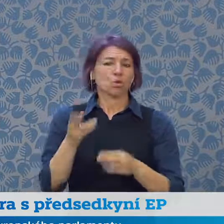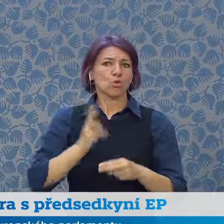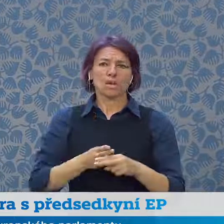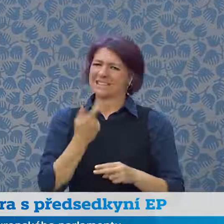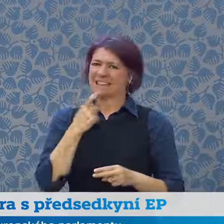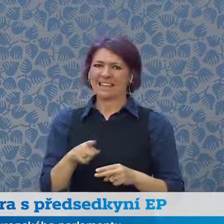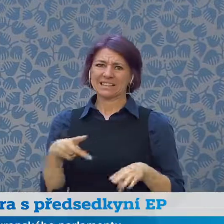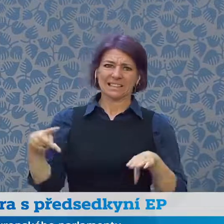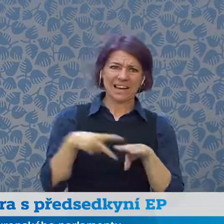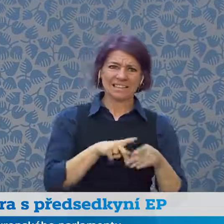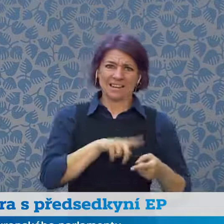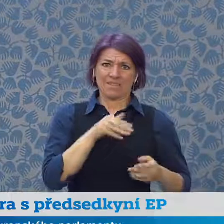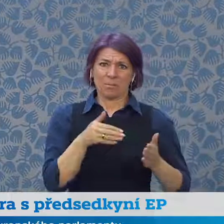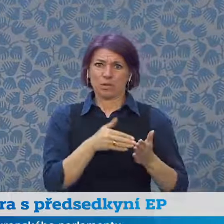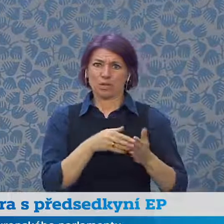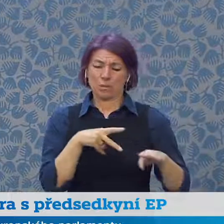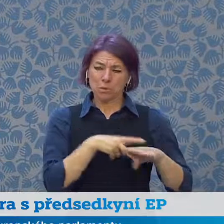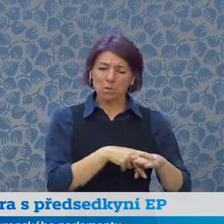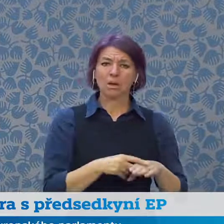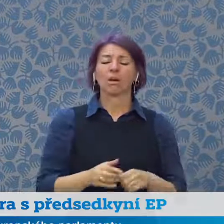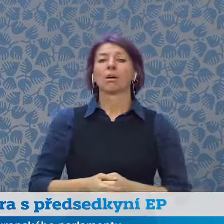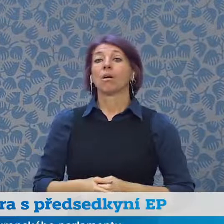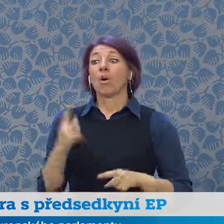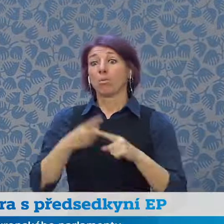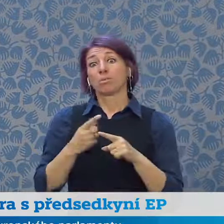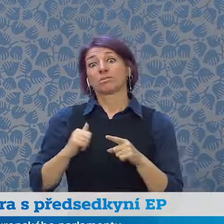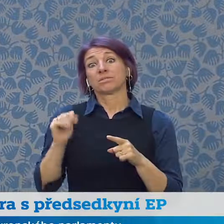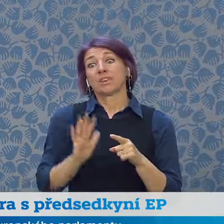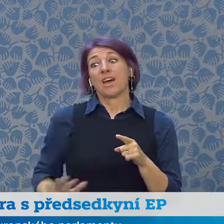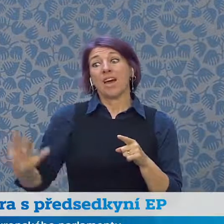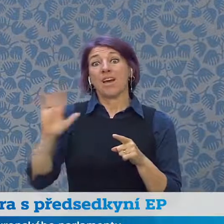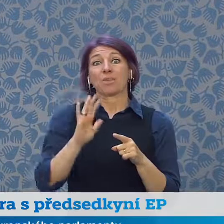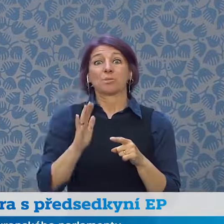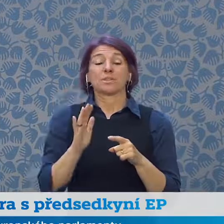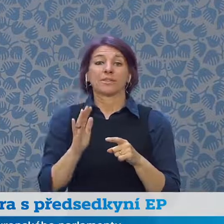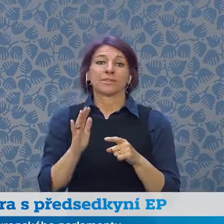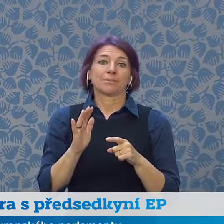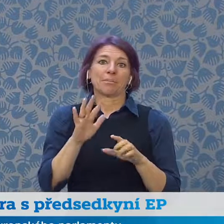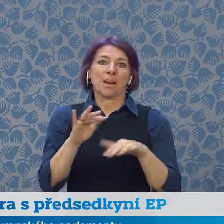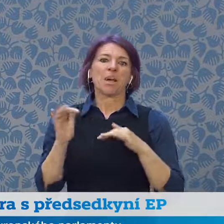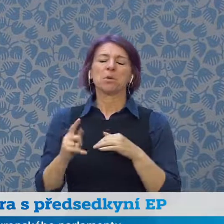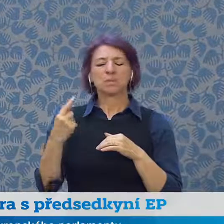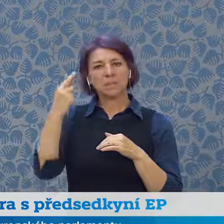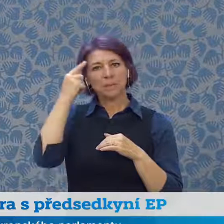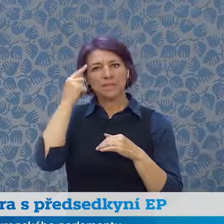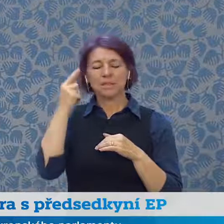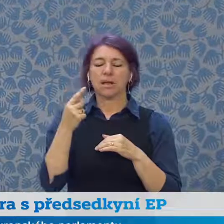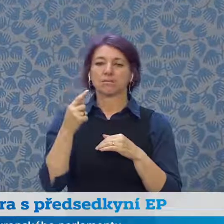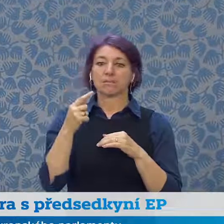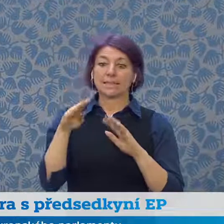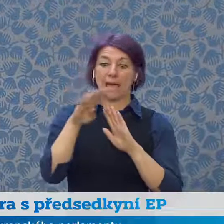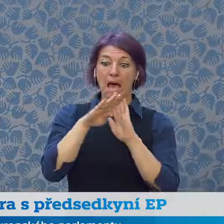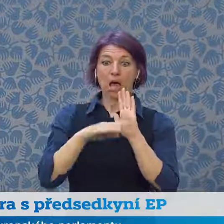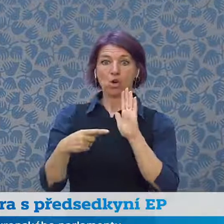musíme přijímat rozhodnutí na ochranu demokracie, spravenosti, svobody, ale